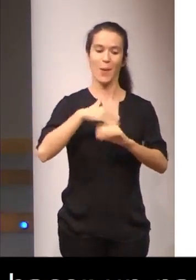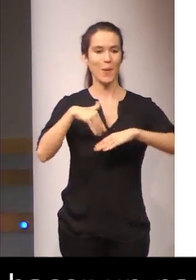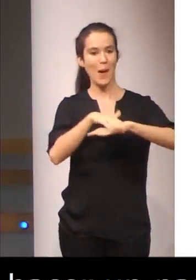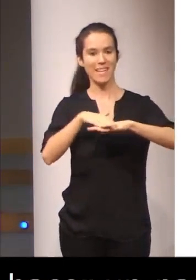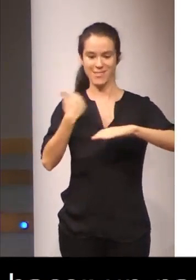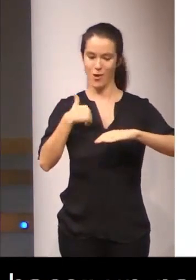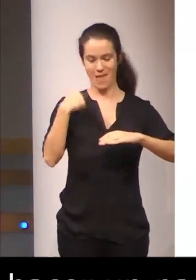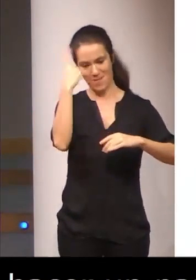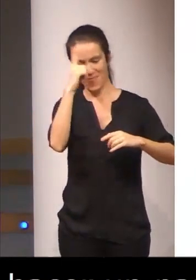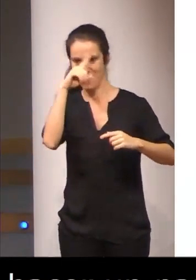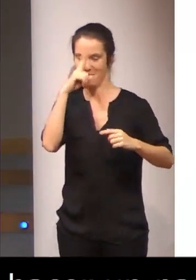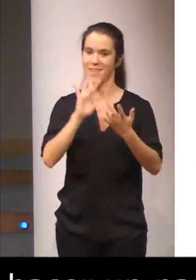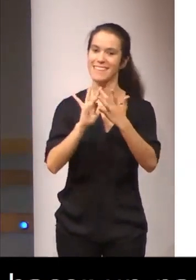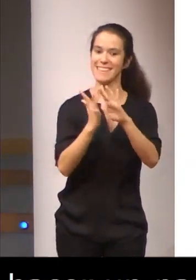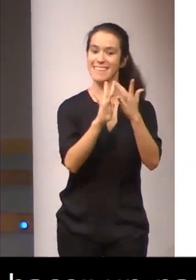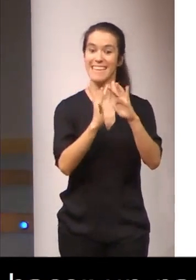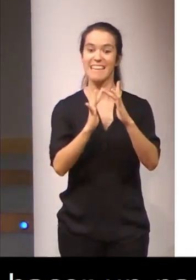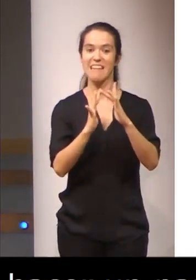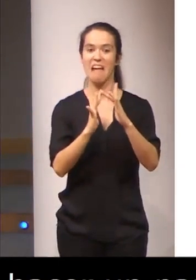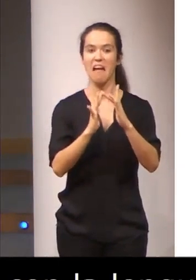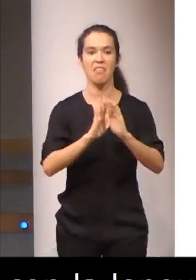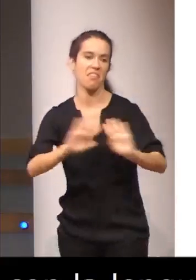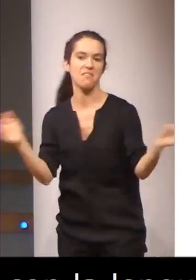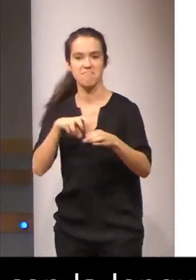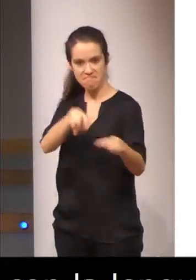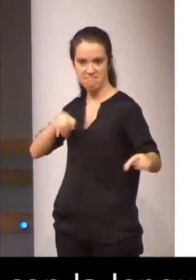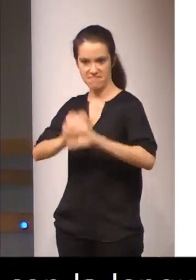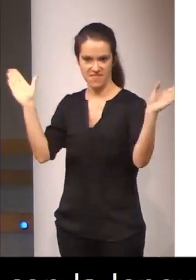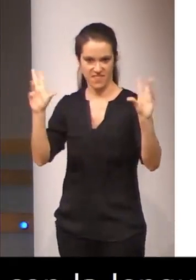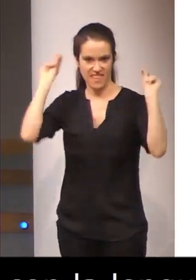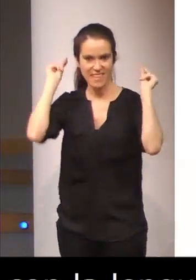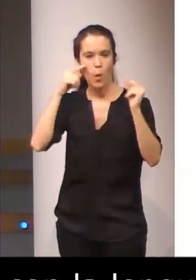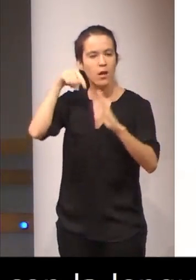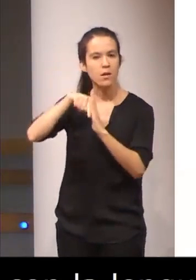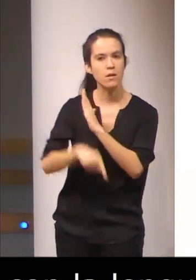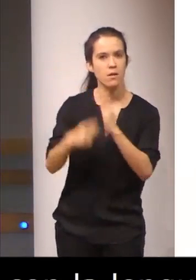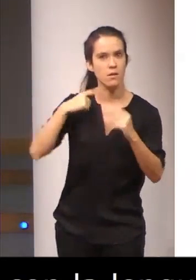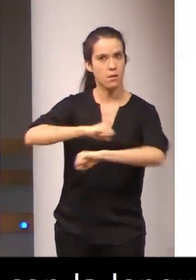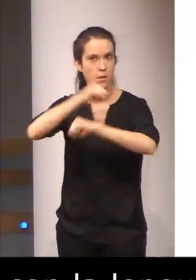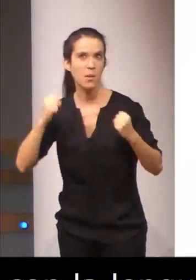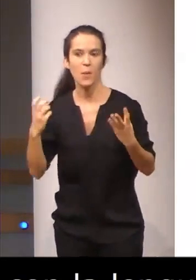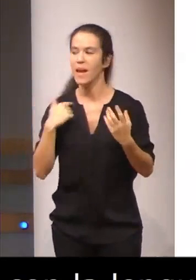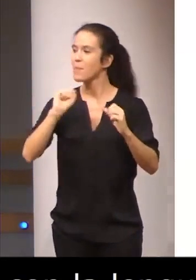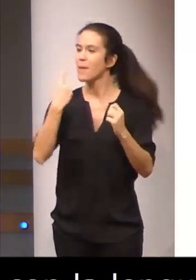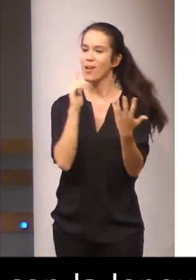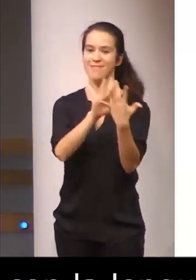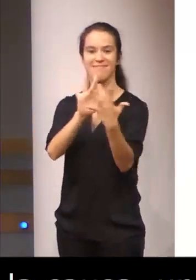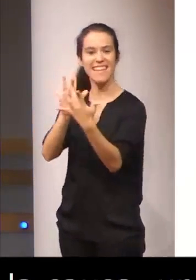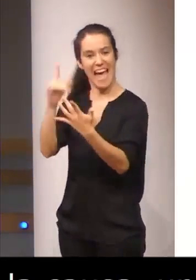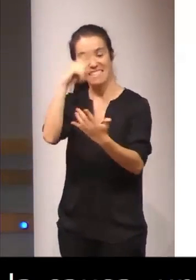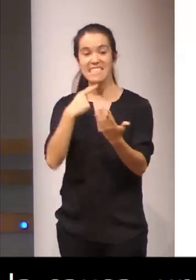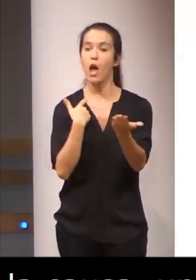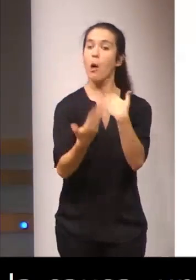socializar, ya parece que el primer nivel social y de contacto está superado